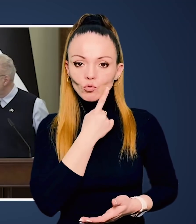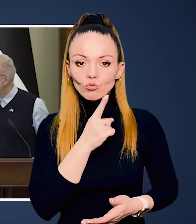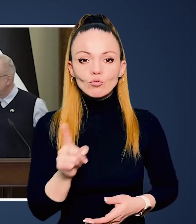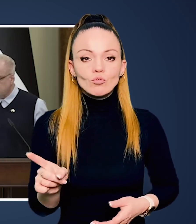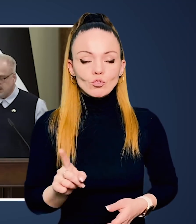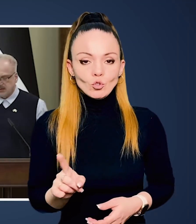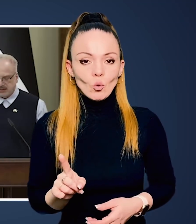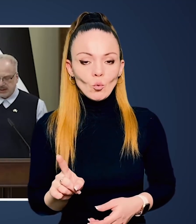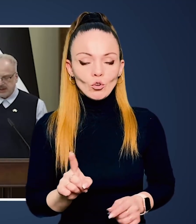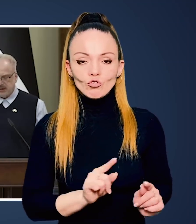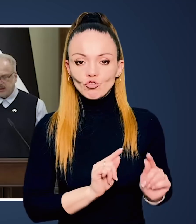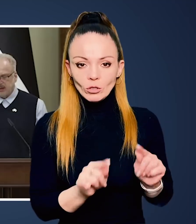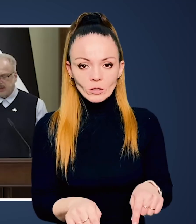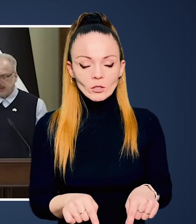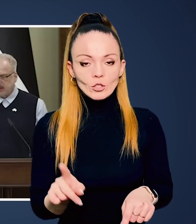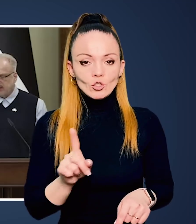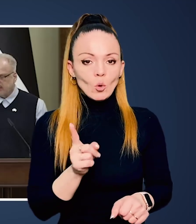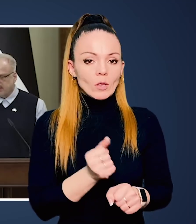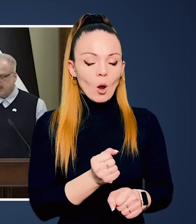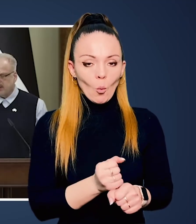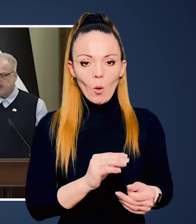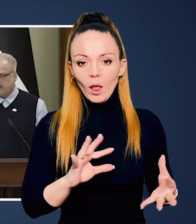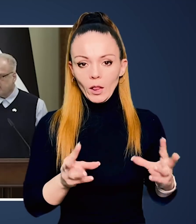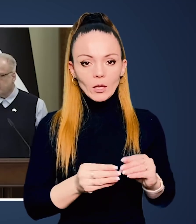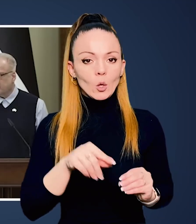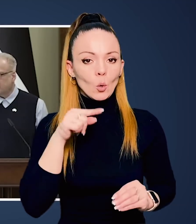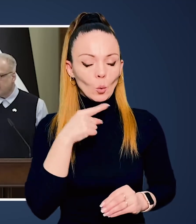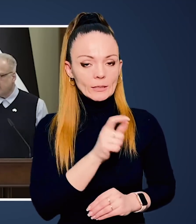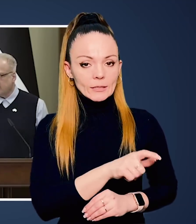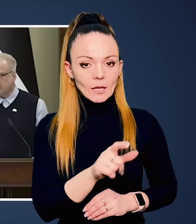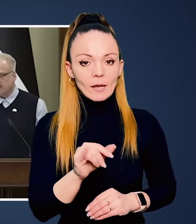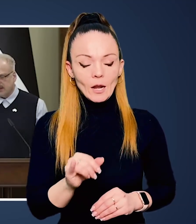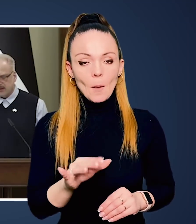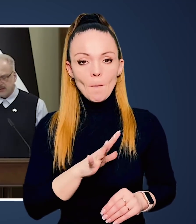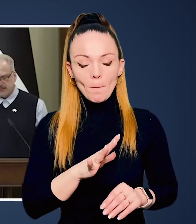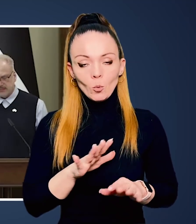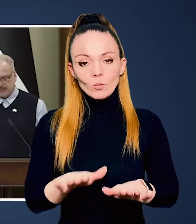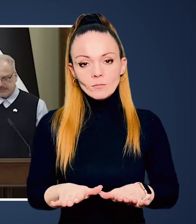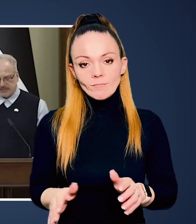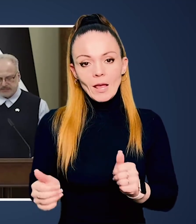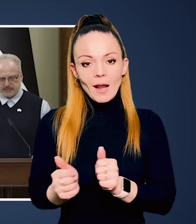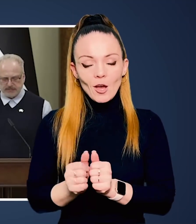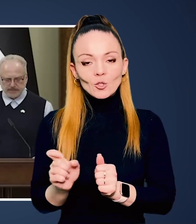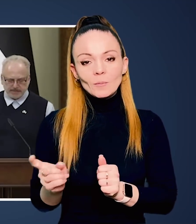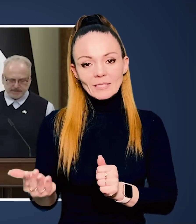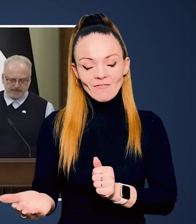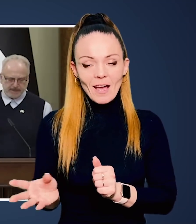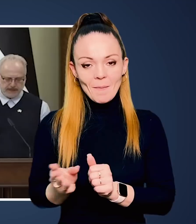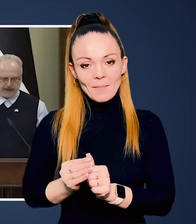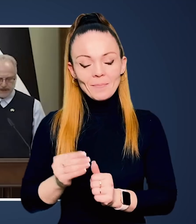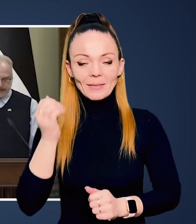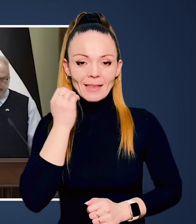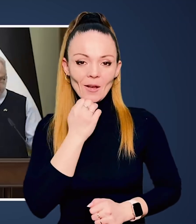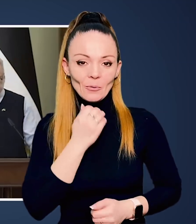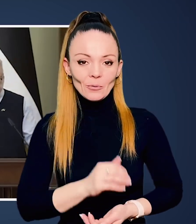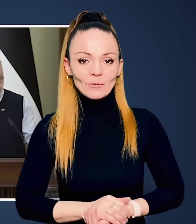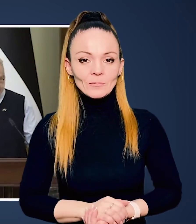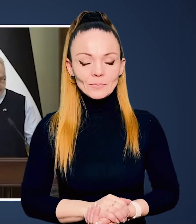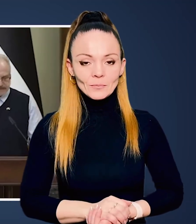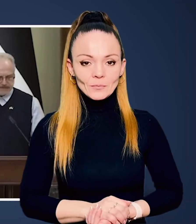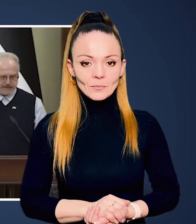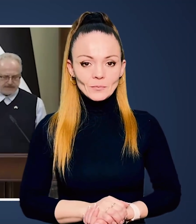побачити на власні очі, що чинили, що накоїли росіяни, і побути разом з вами.